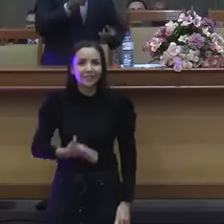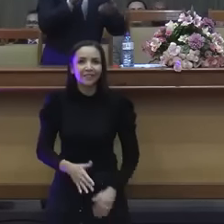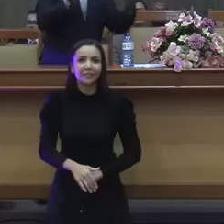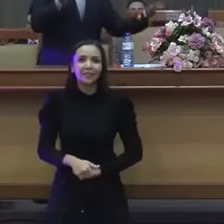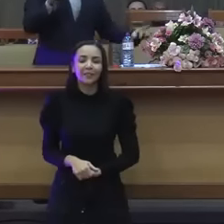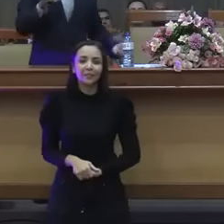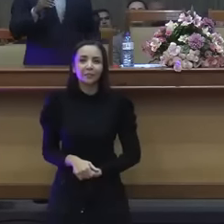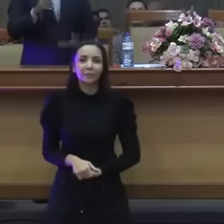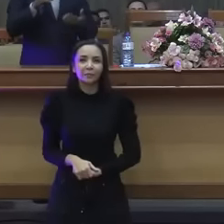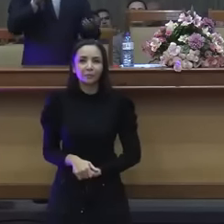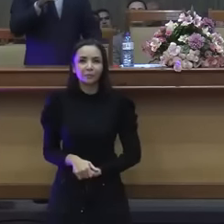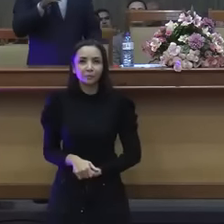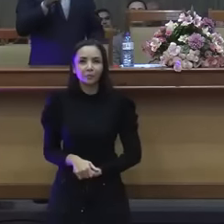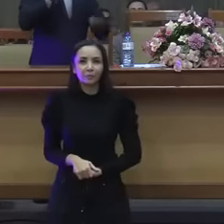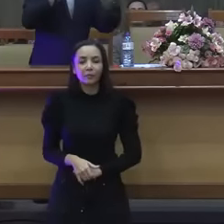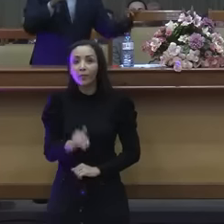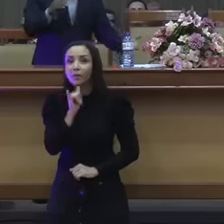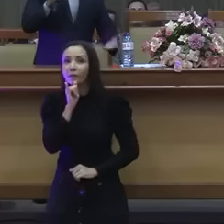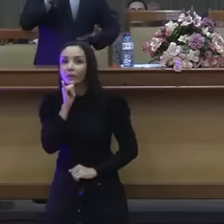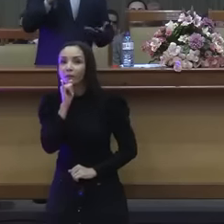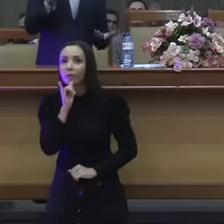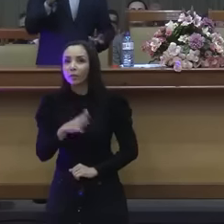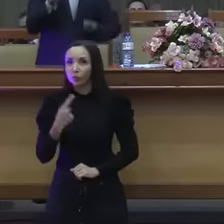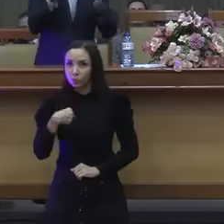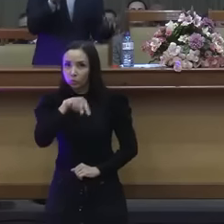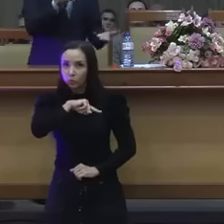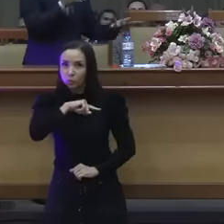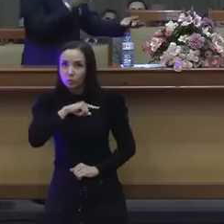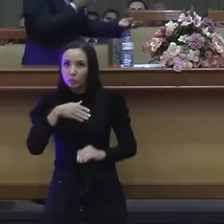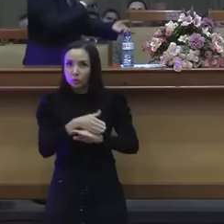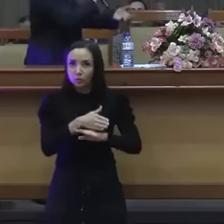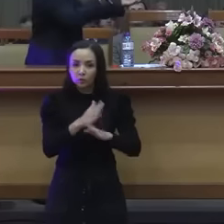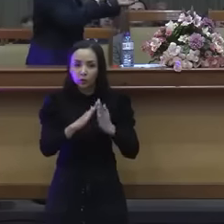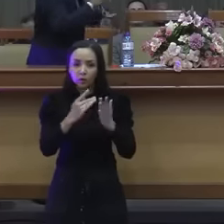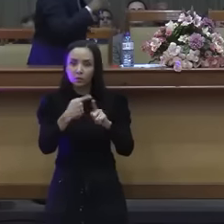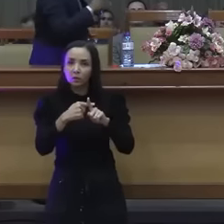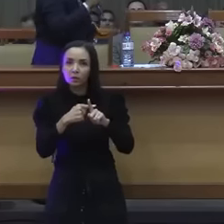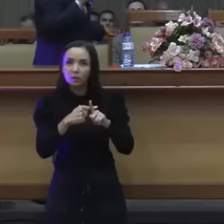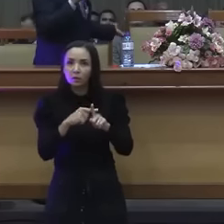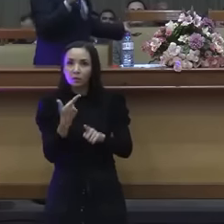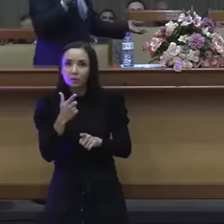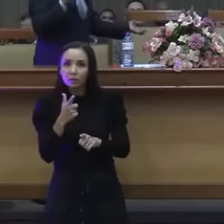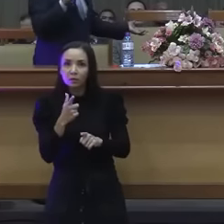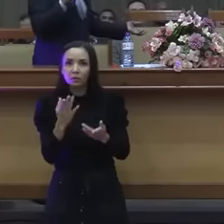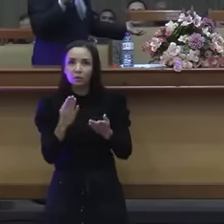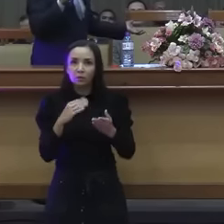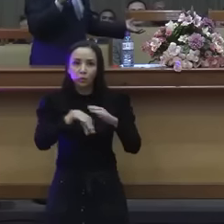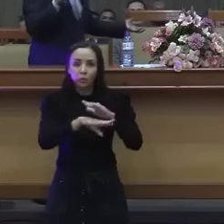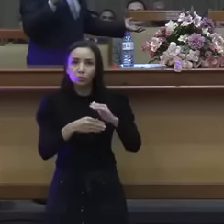É uma coisa boa. Por exemplo, nós da Assembleia de Deus não temos o costume de ser tatuados.